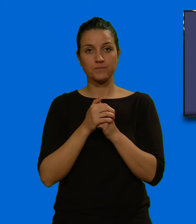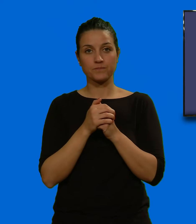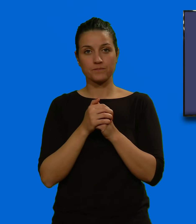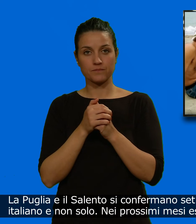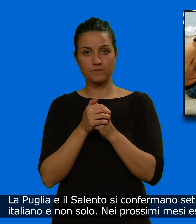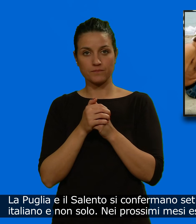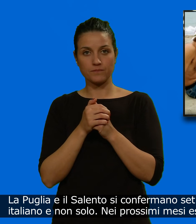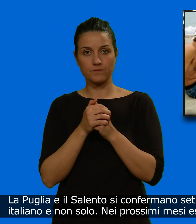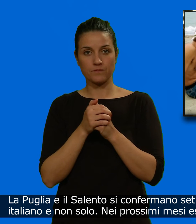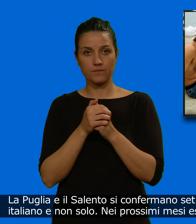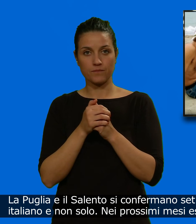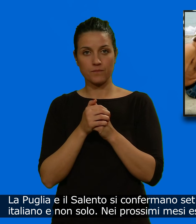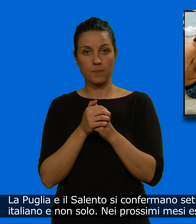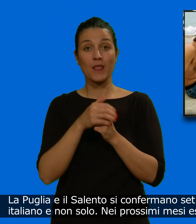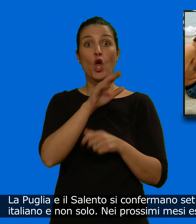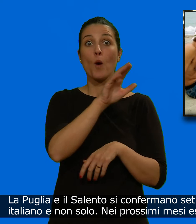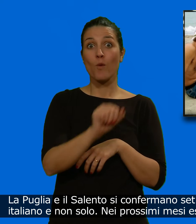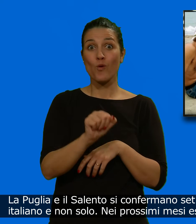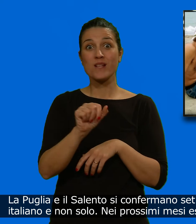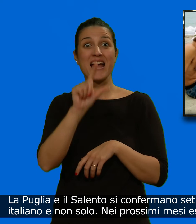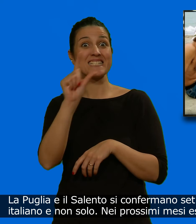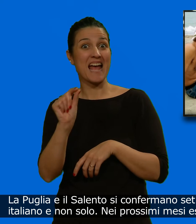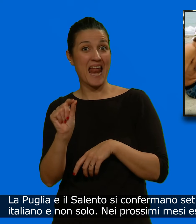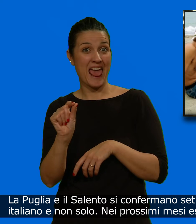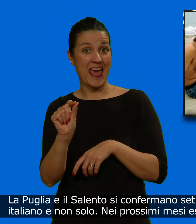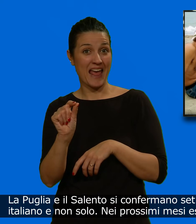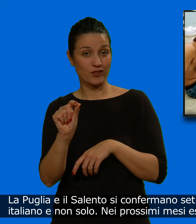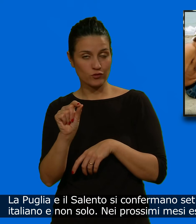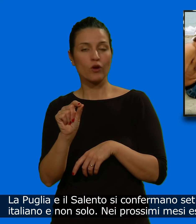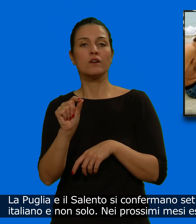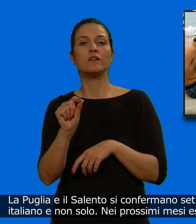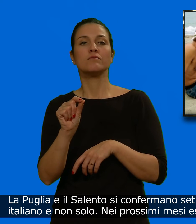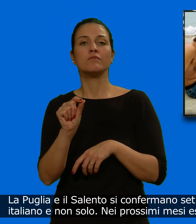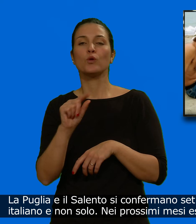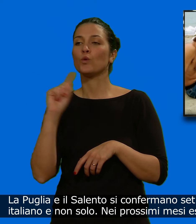La Puglia e il Salento si confermano set privilegiato per il cinema italiano e non solo.